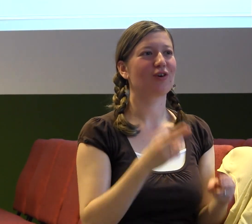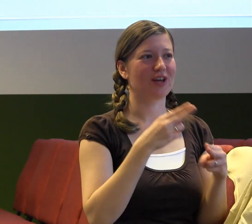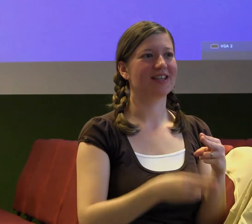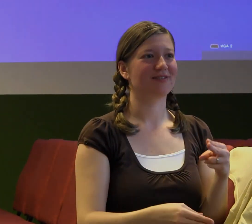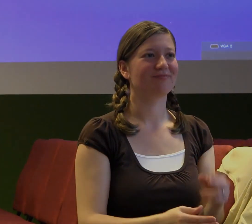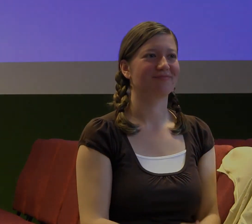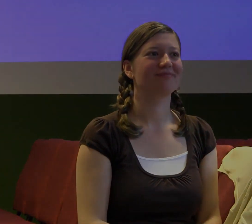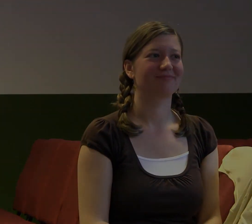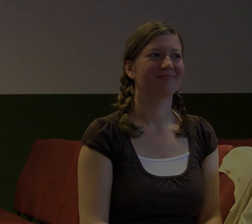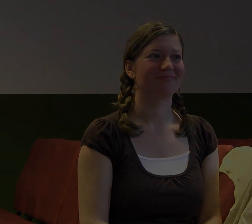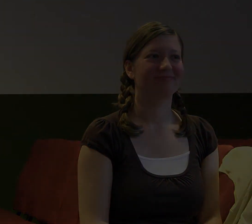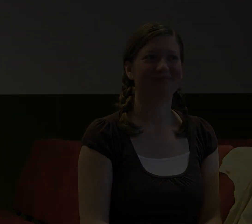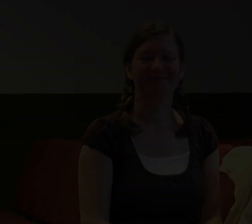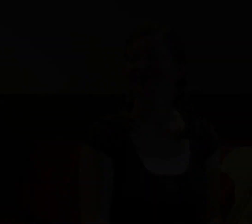Děkuji pozornost.